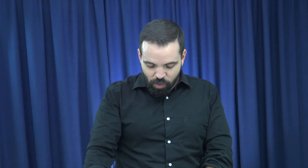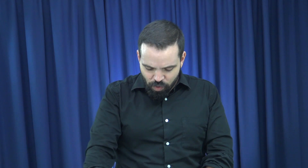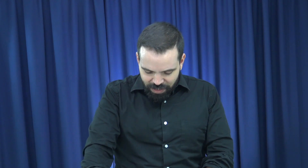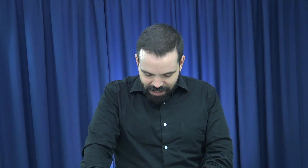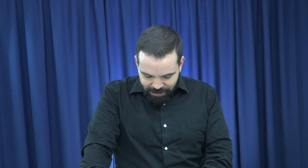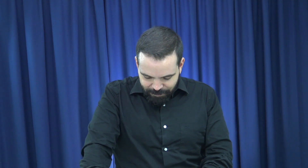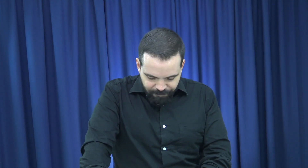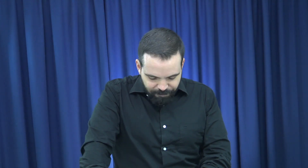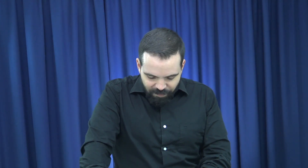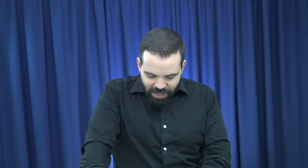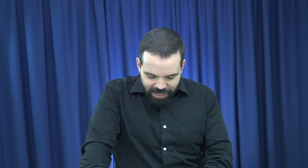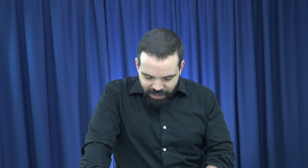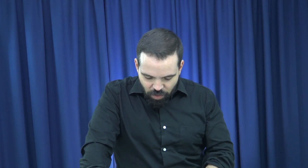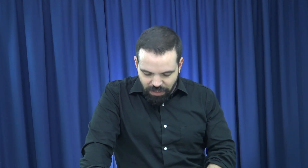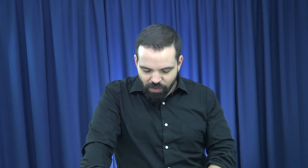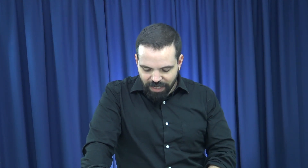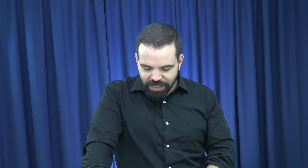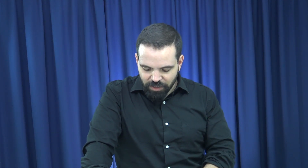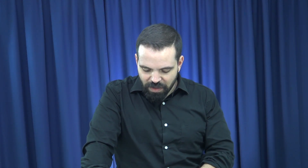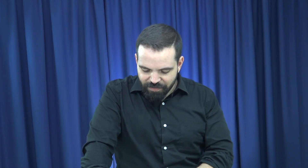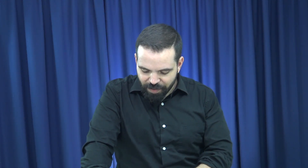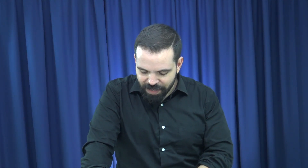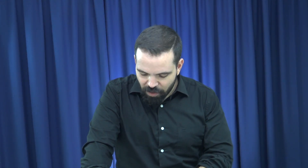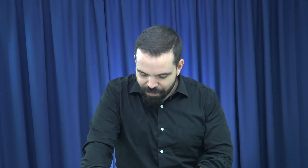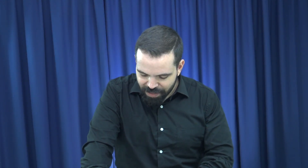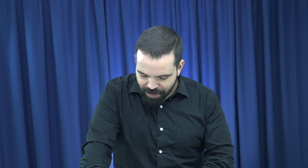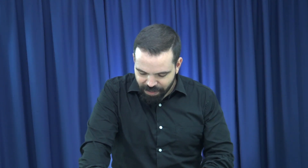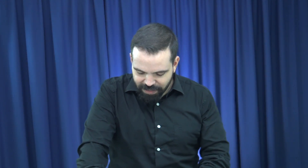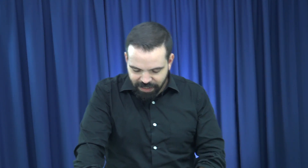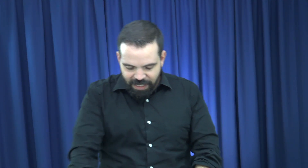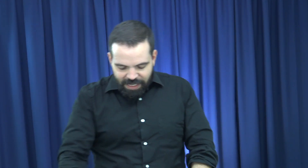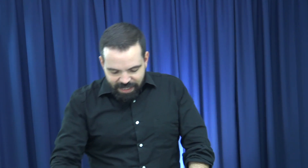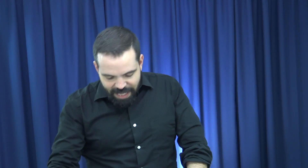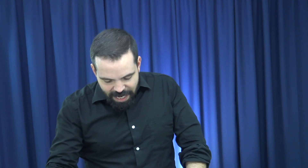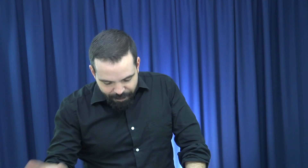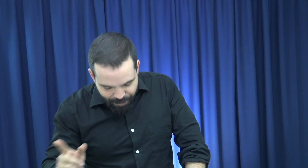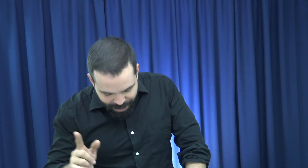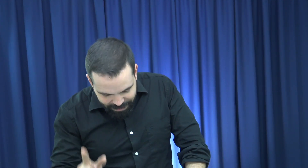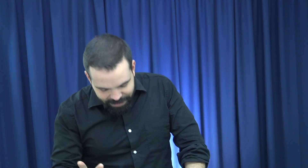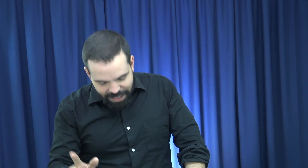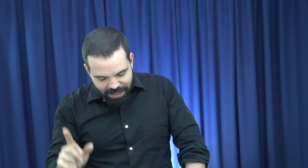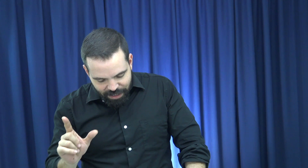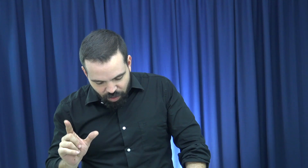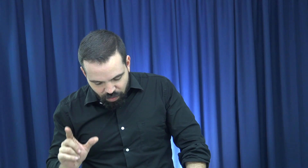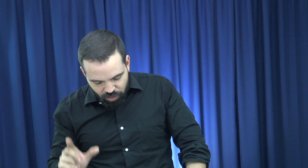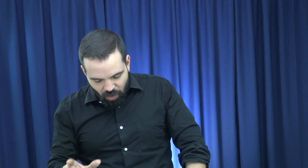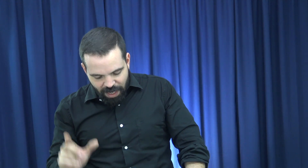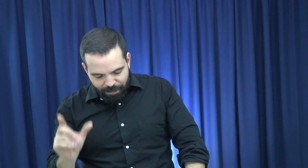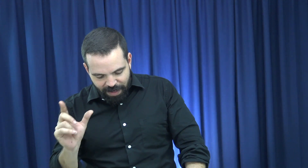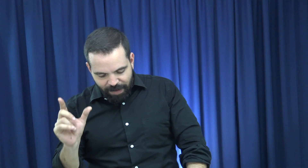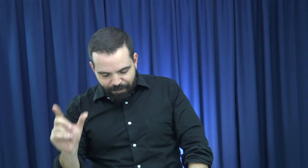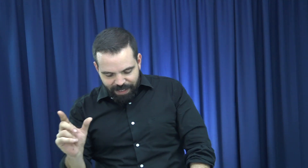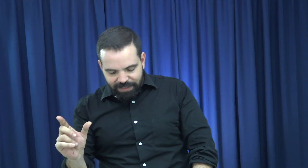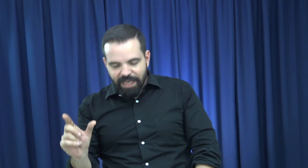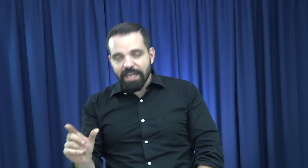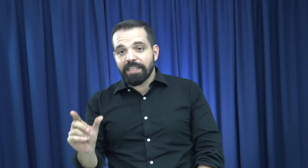ocultas. El Señor te guarda de toda enfermedad o epidemia. Dice, de la peste destructora. Y la palabra peste ahí es